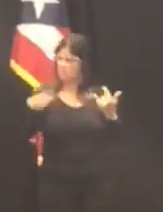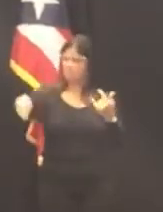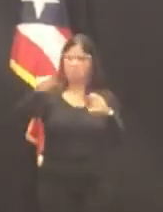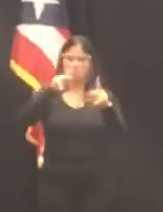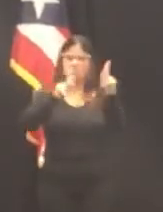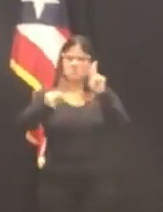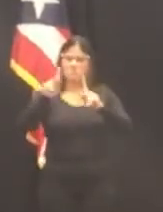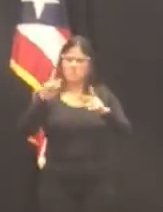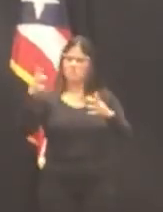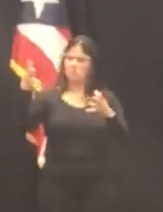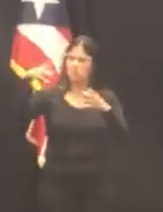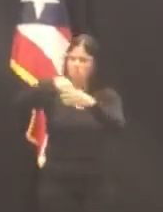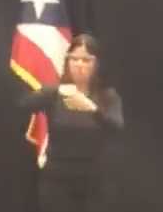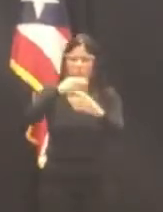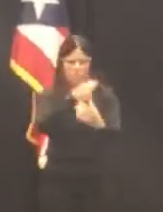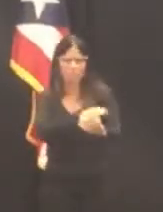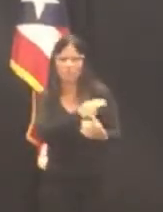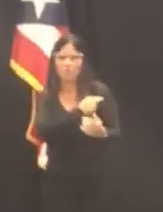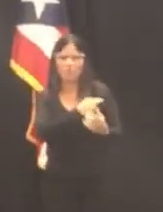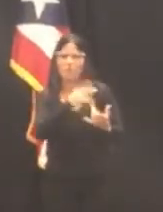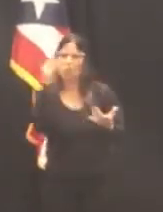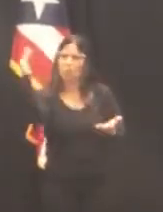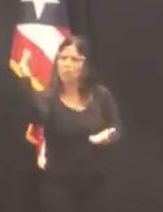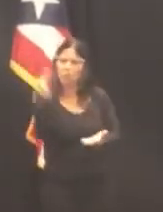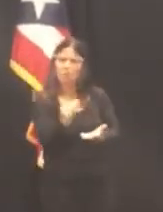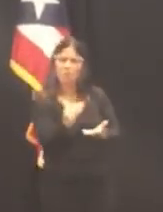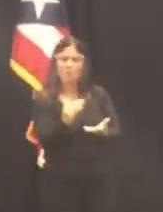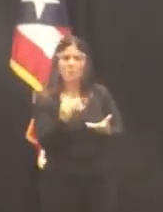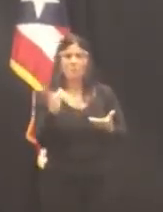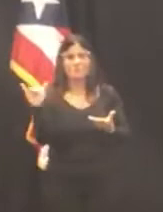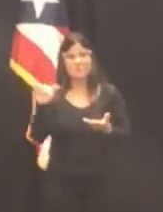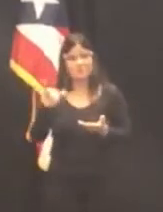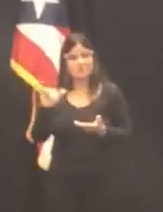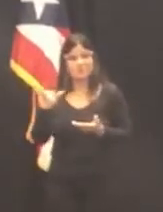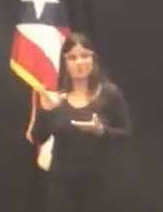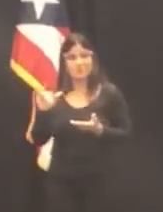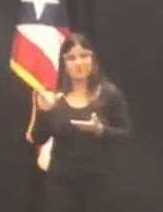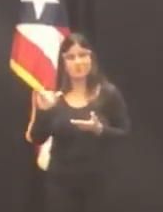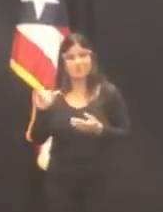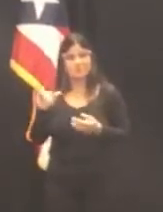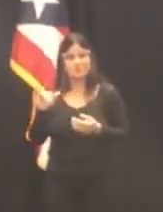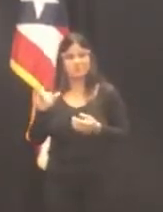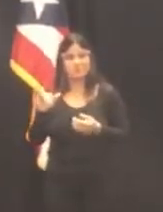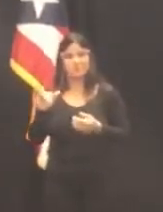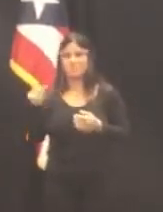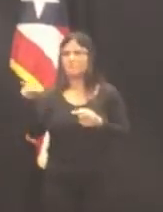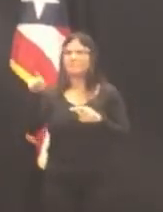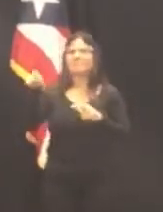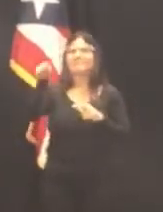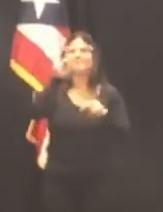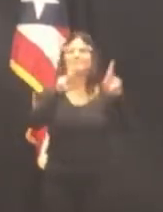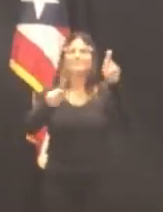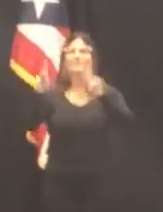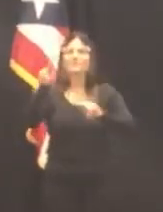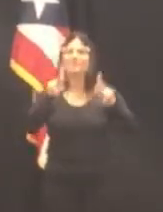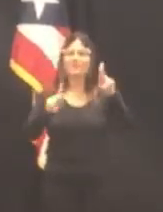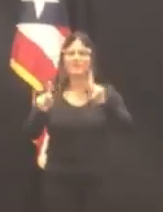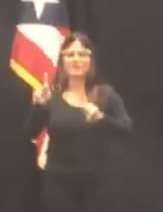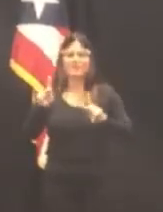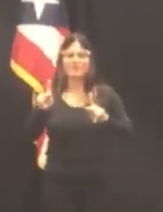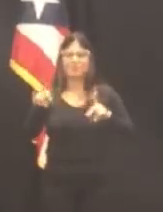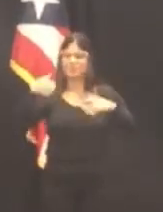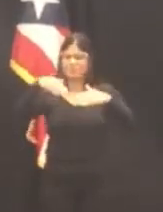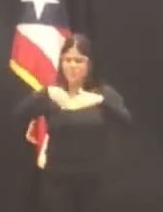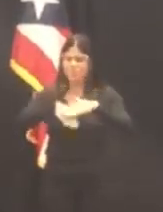hospitalizaciones, donde de igual manera han bajado las personas hospitalizadas, los que